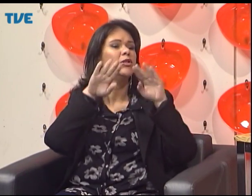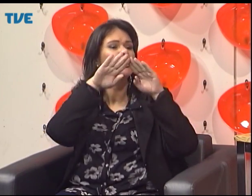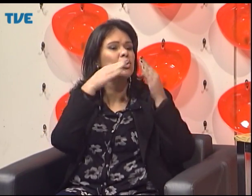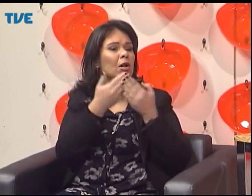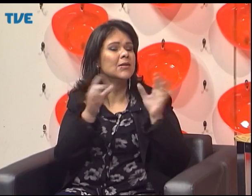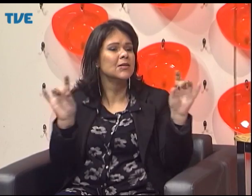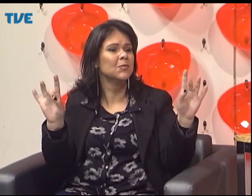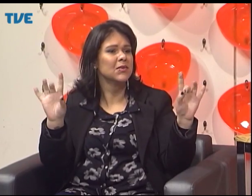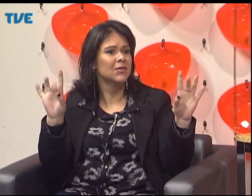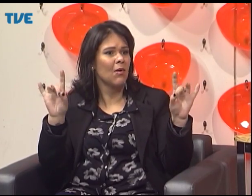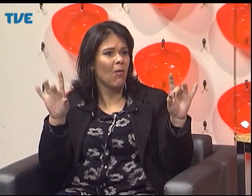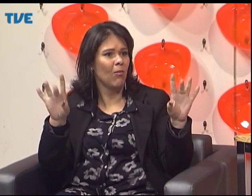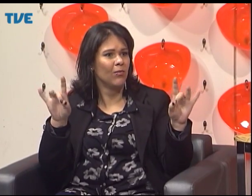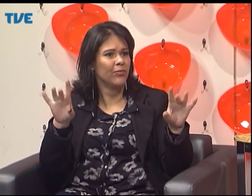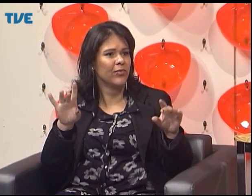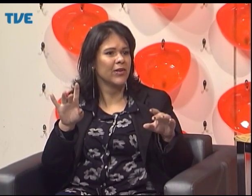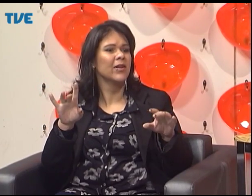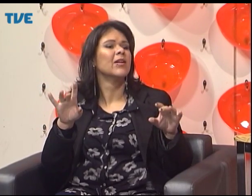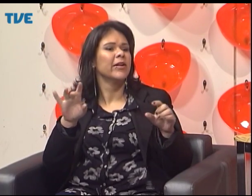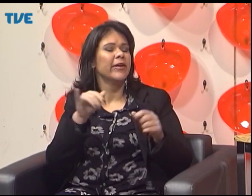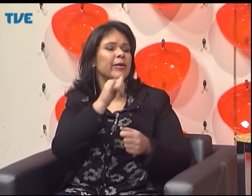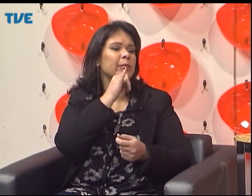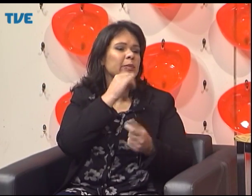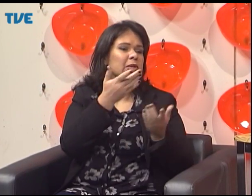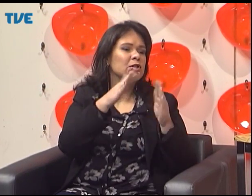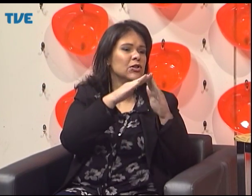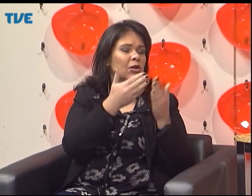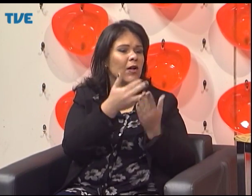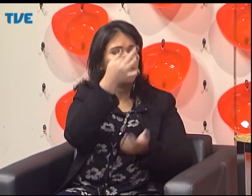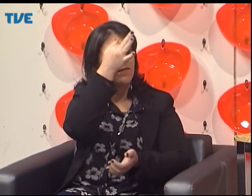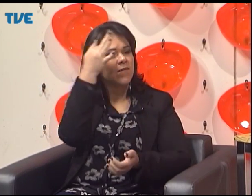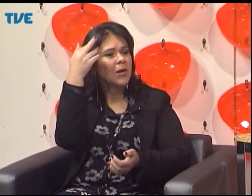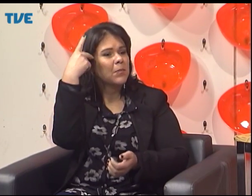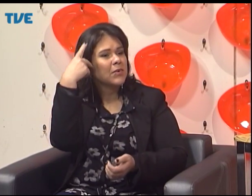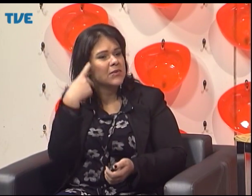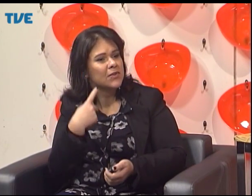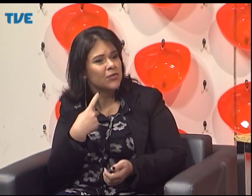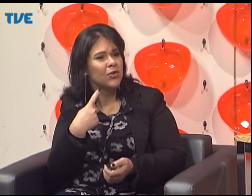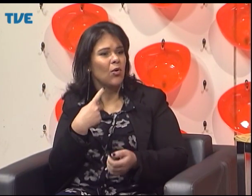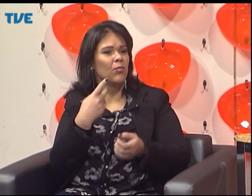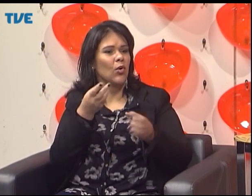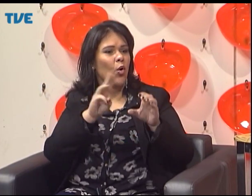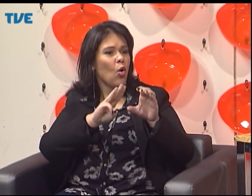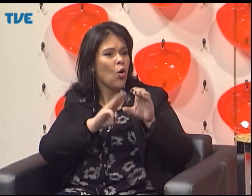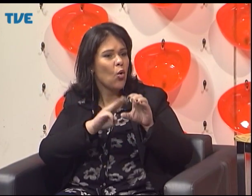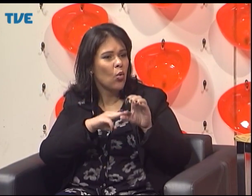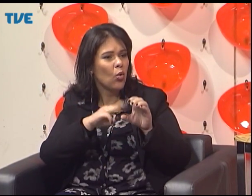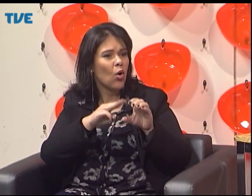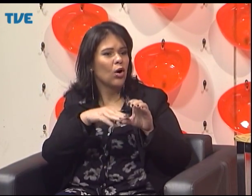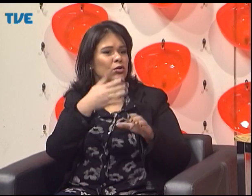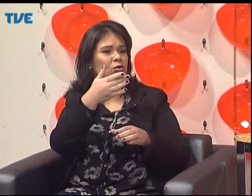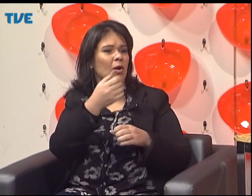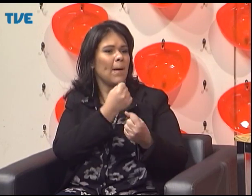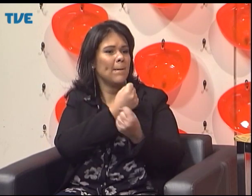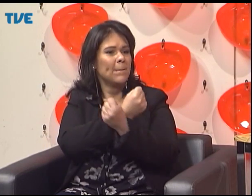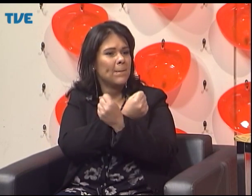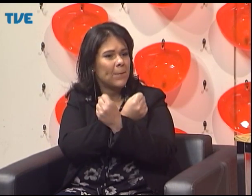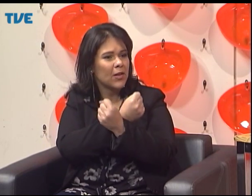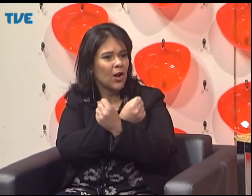para os surdos. Então, existe uma procura, uma demanda muito grande de pessoas que vêm do interior